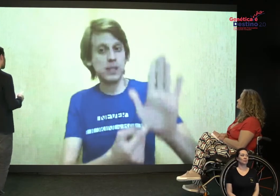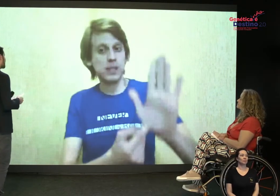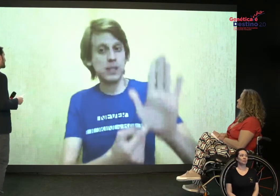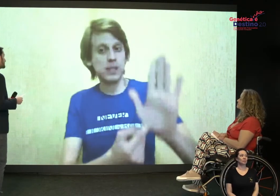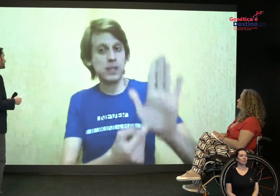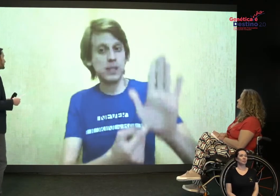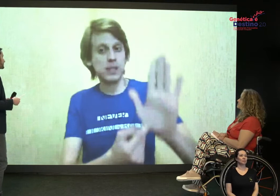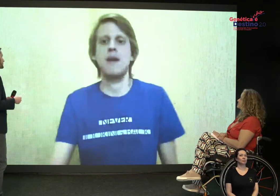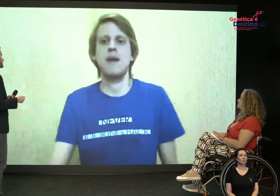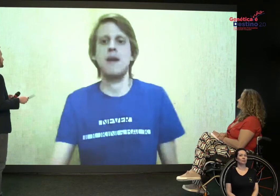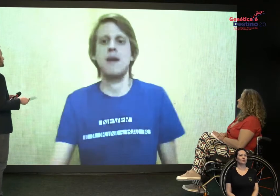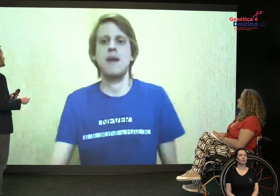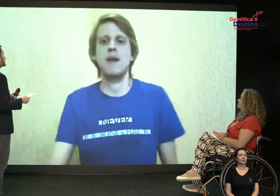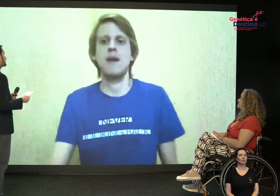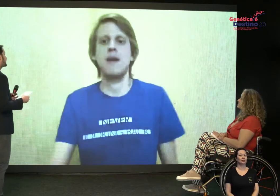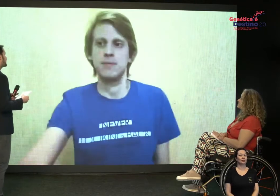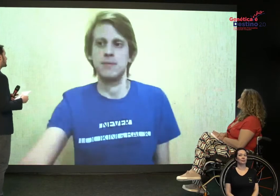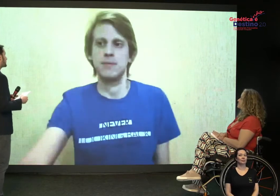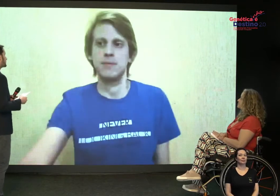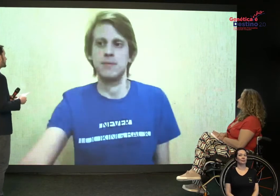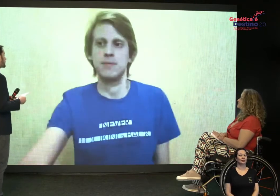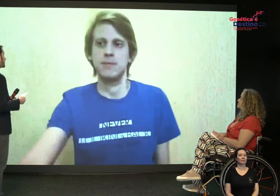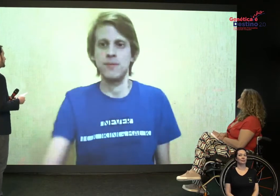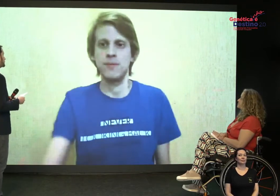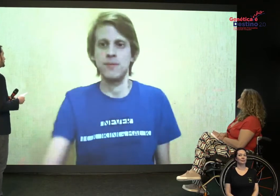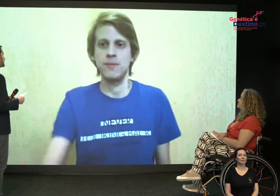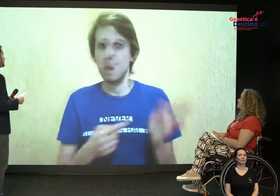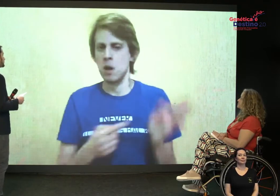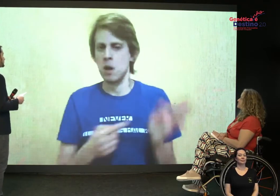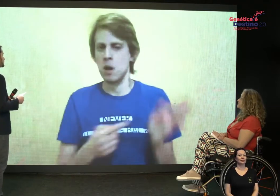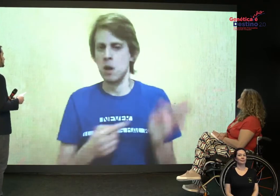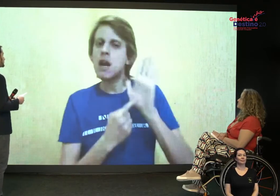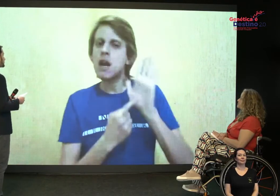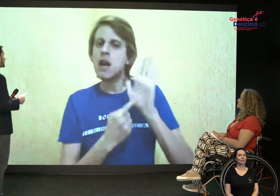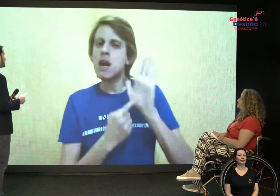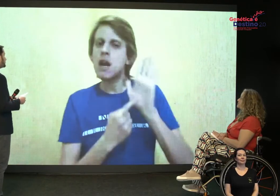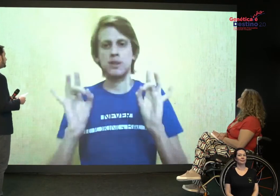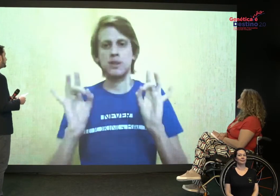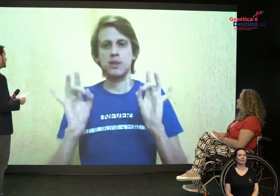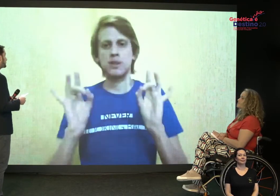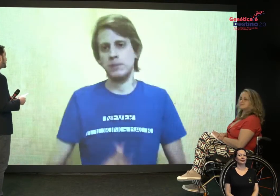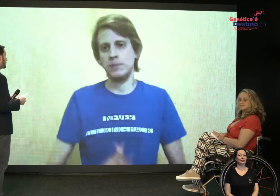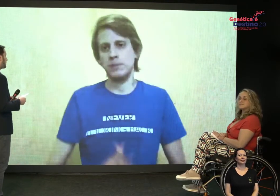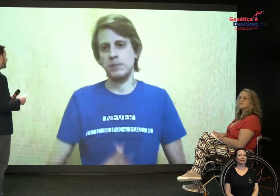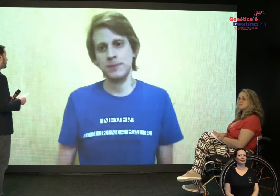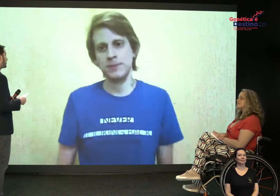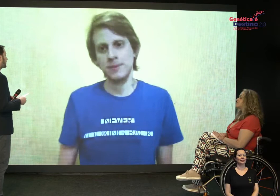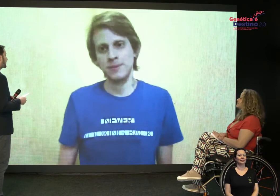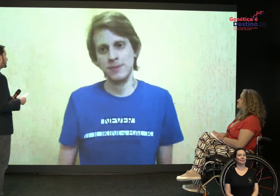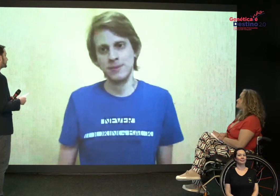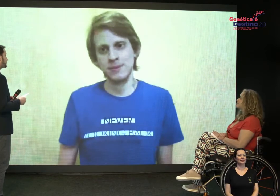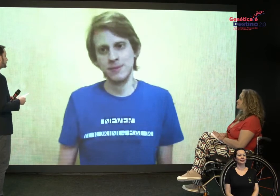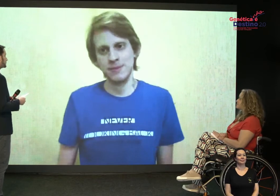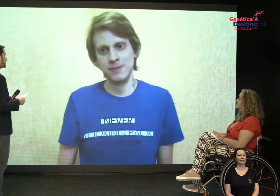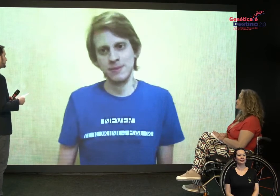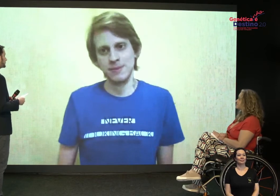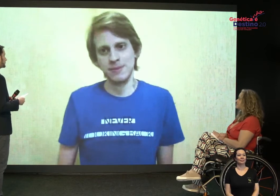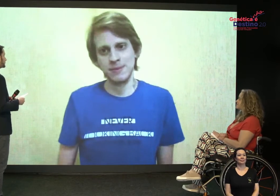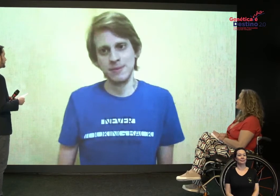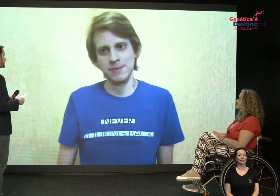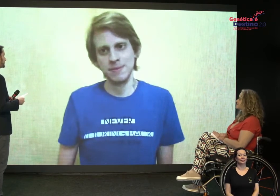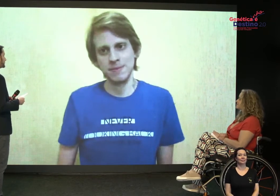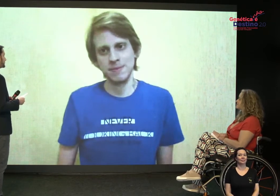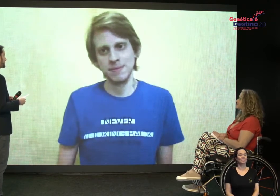fazem a ter visibilidade e mostrar a pessoa com deficiência. Mostrar. Isso é o especial. Eu